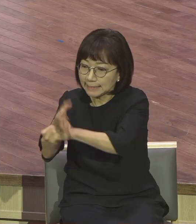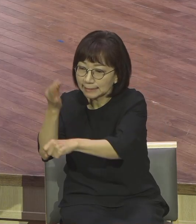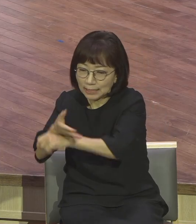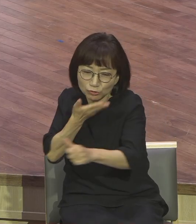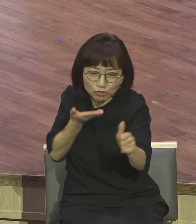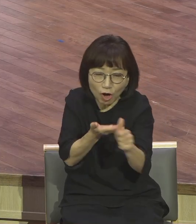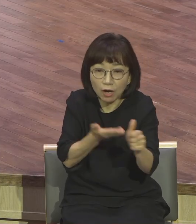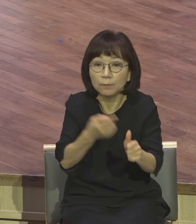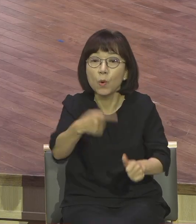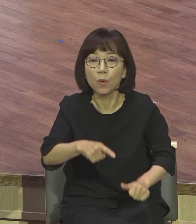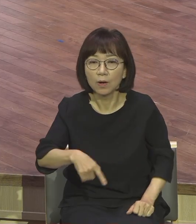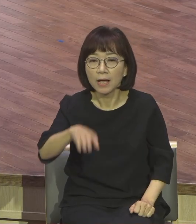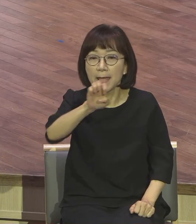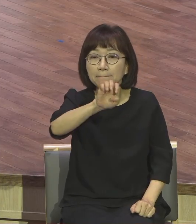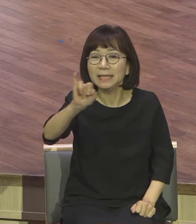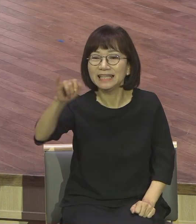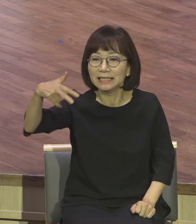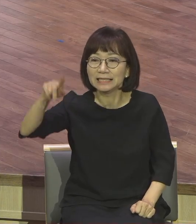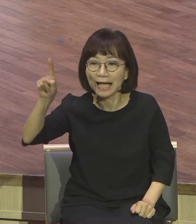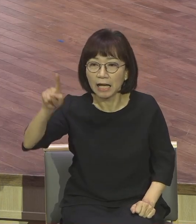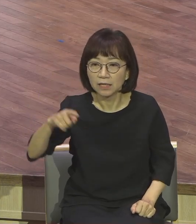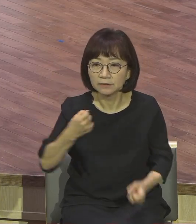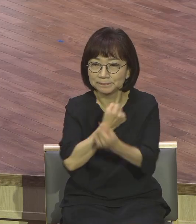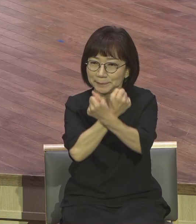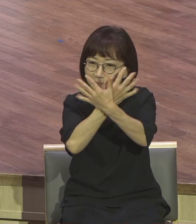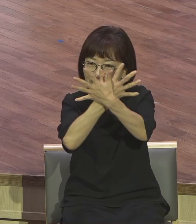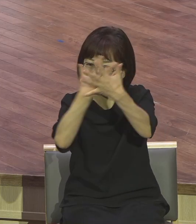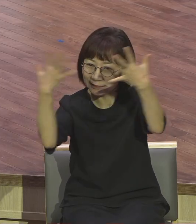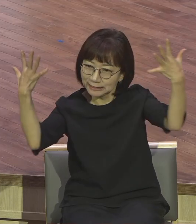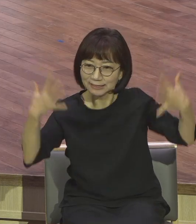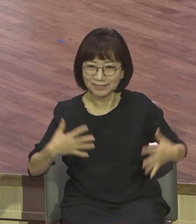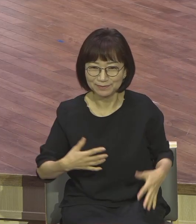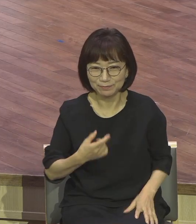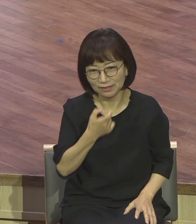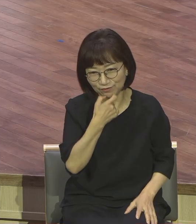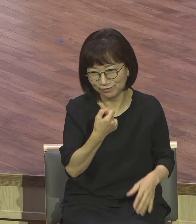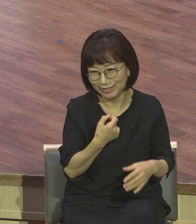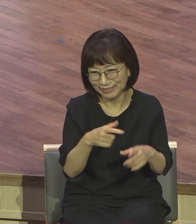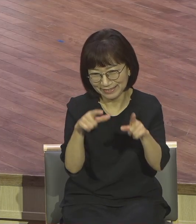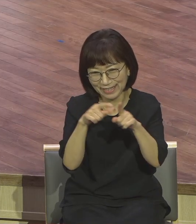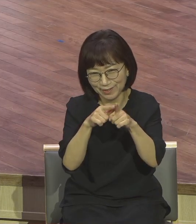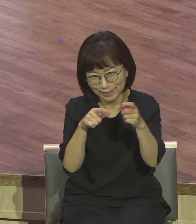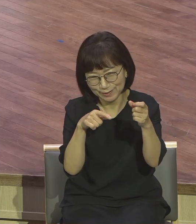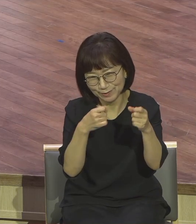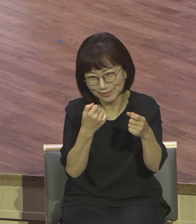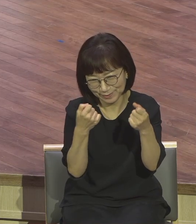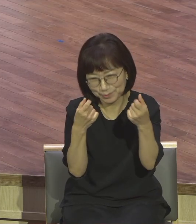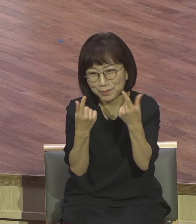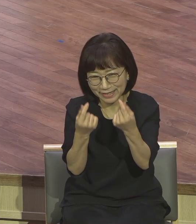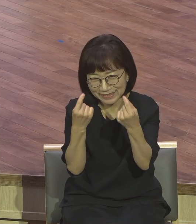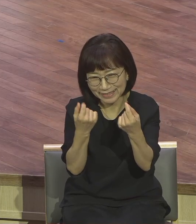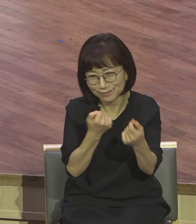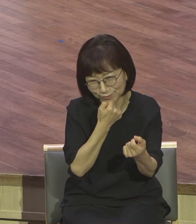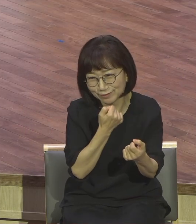피자 우자는 말이지만 영적으로요 우리가 보면 중요한 의미가 있어요 사단은